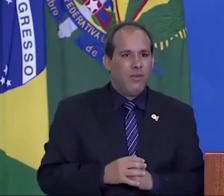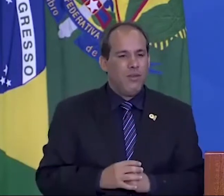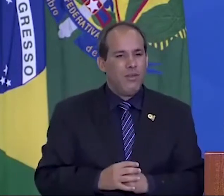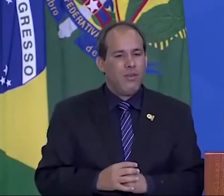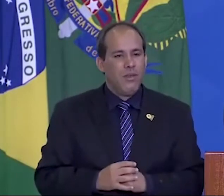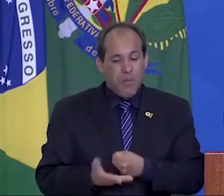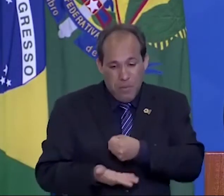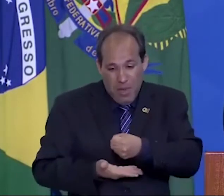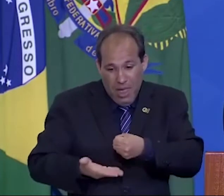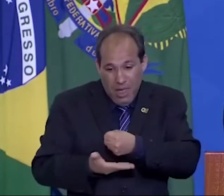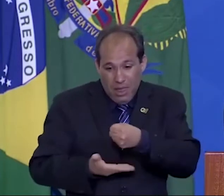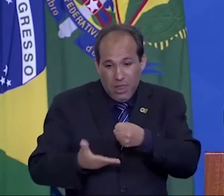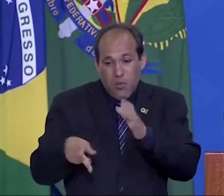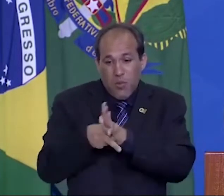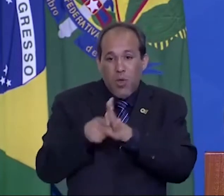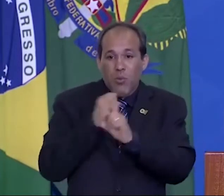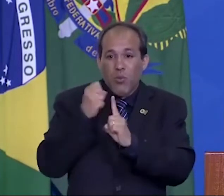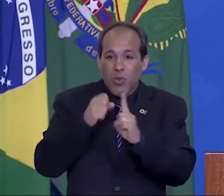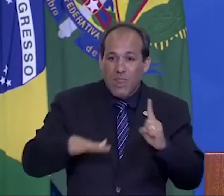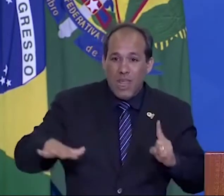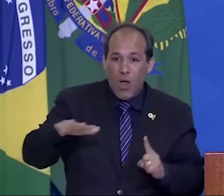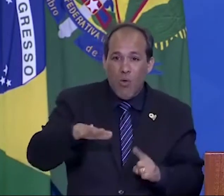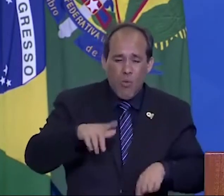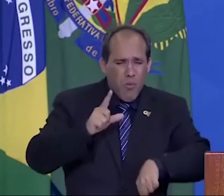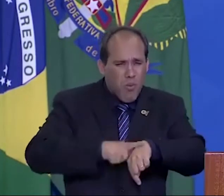No momento mais difícil da minha vida,